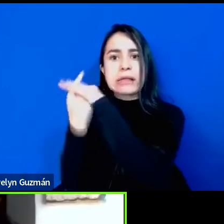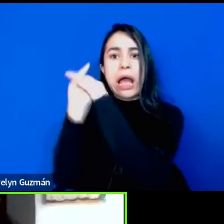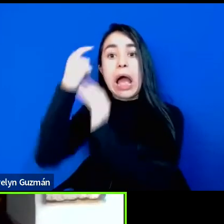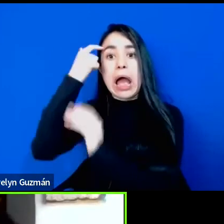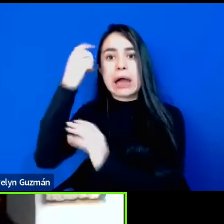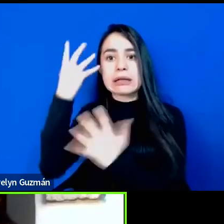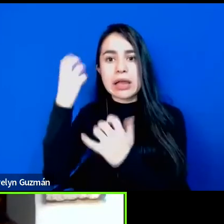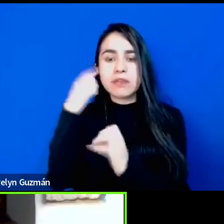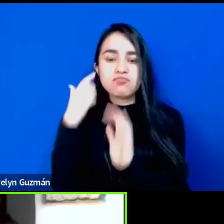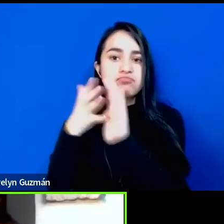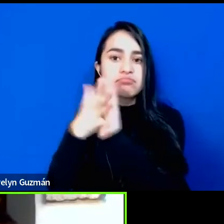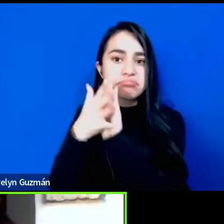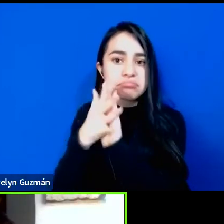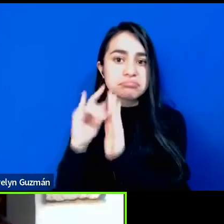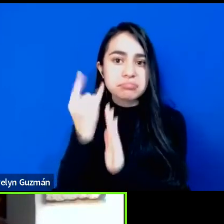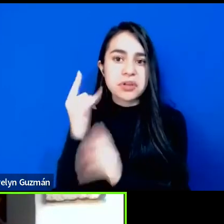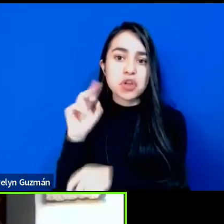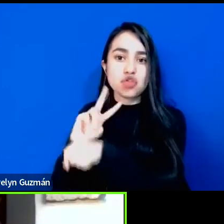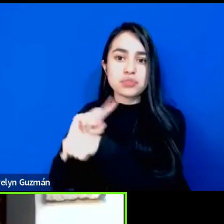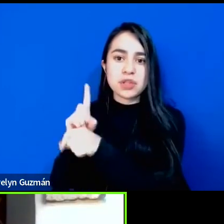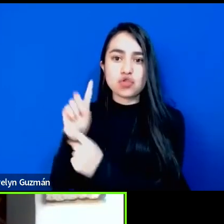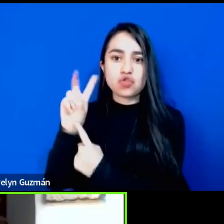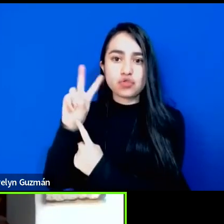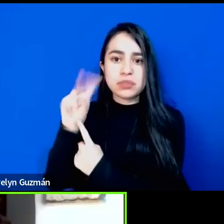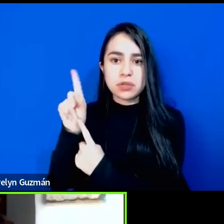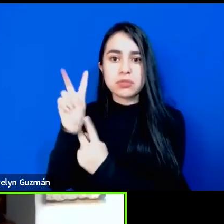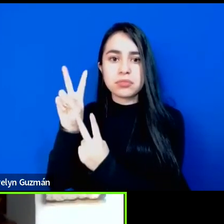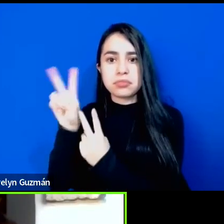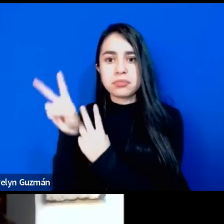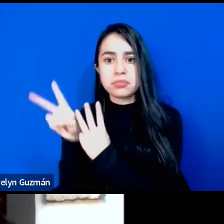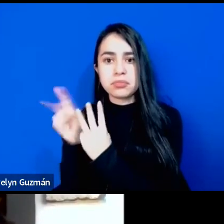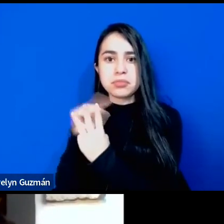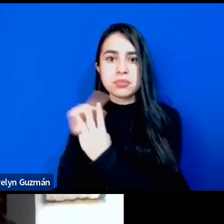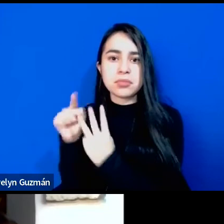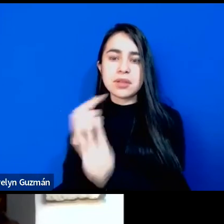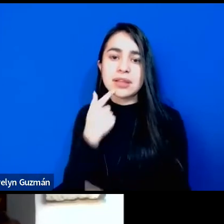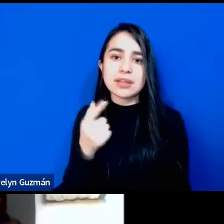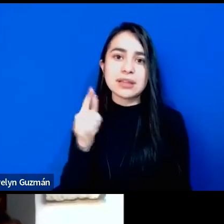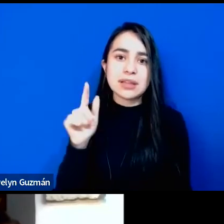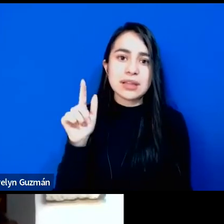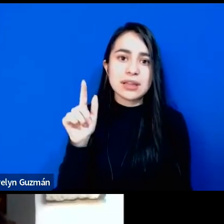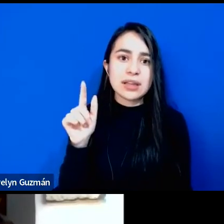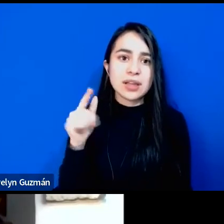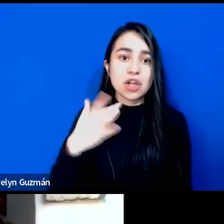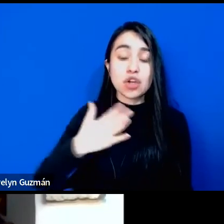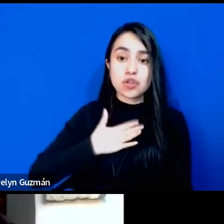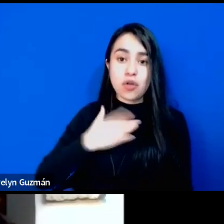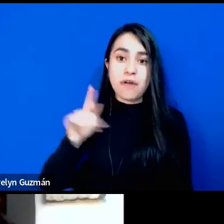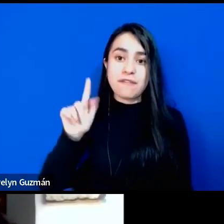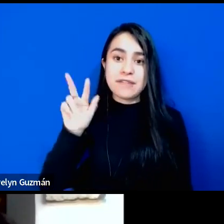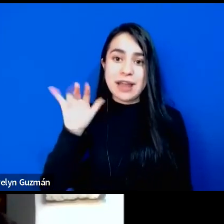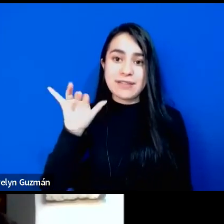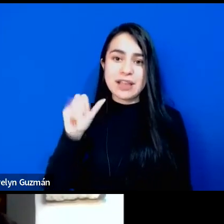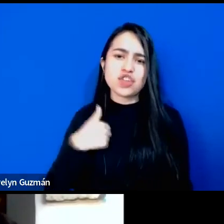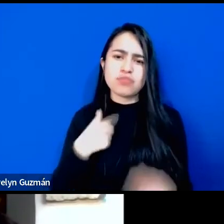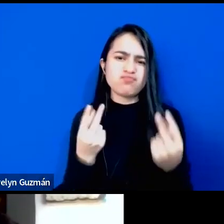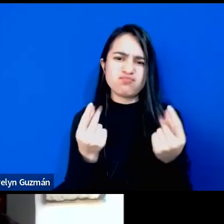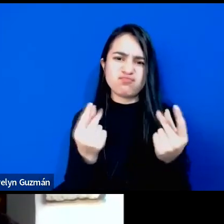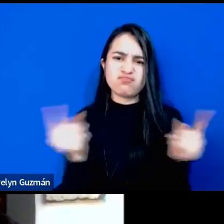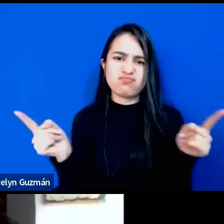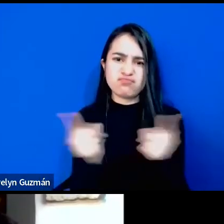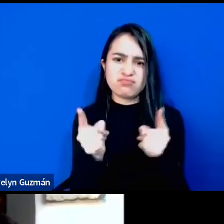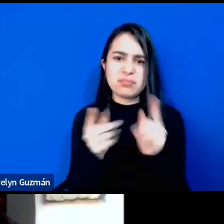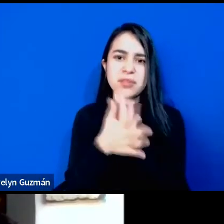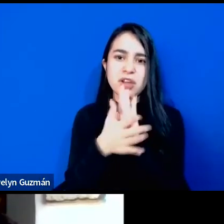quisieran terminar con eso en el orden que quieran. Tranqui, yo voy a hablar rápidamente, muy brevemente,